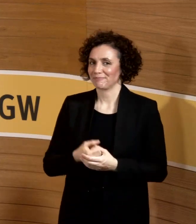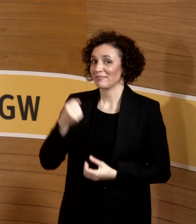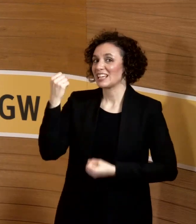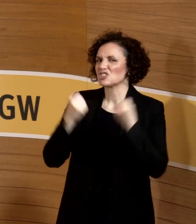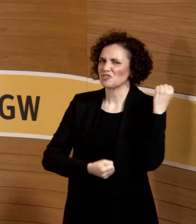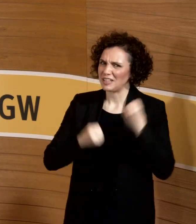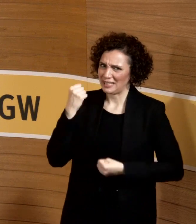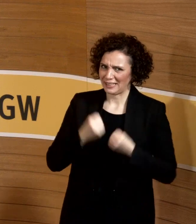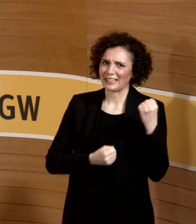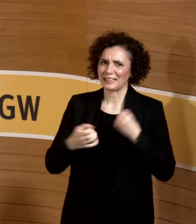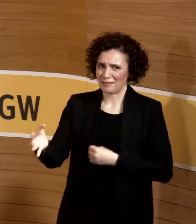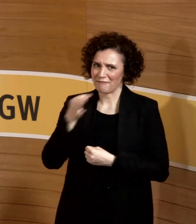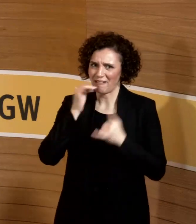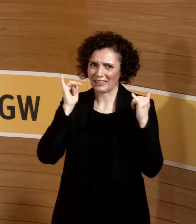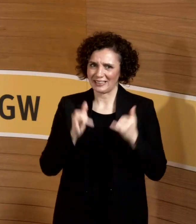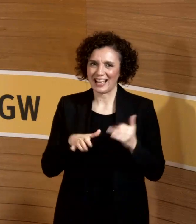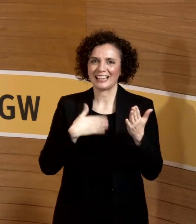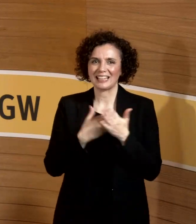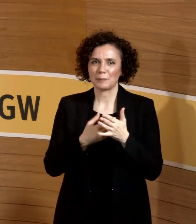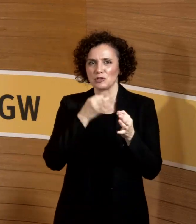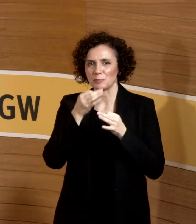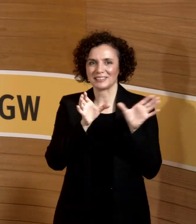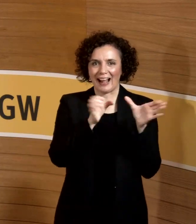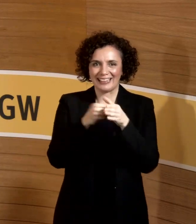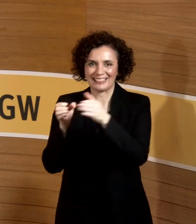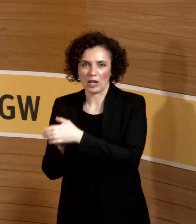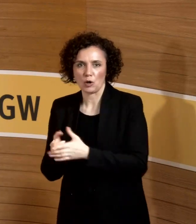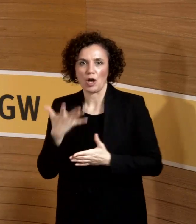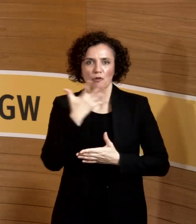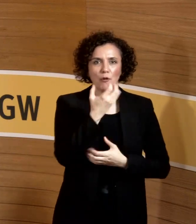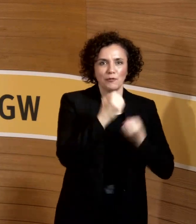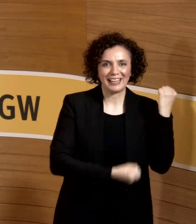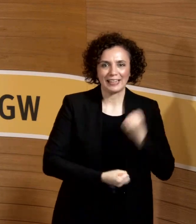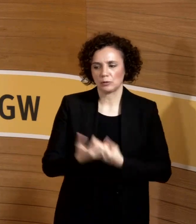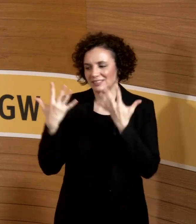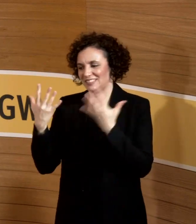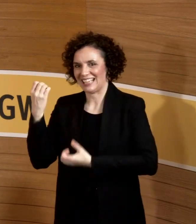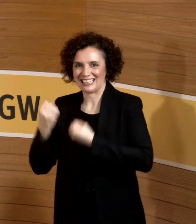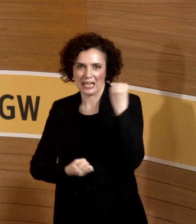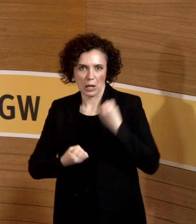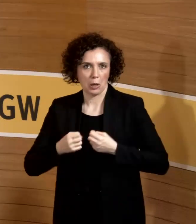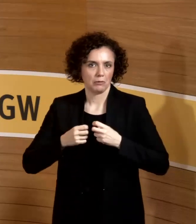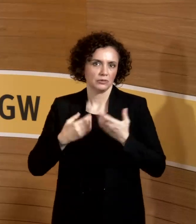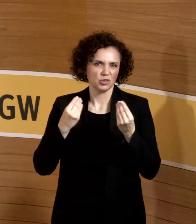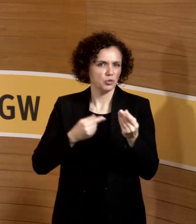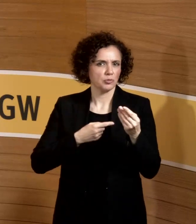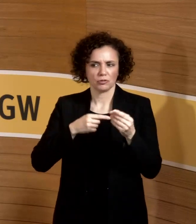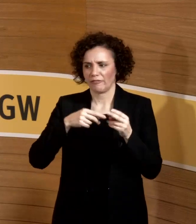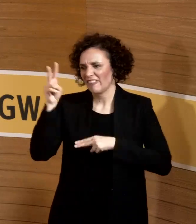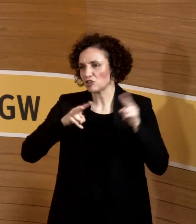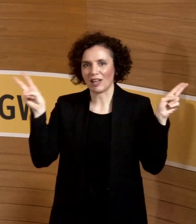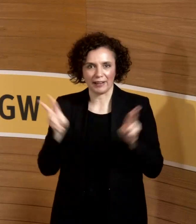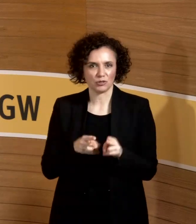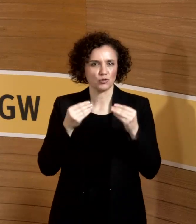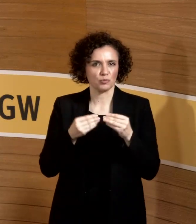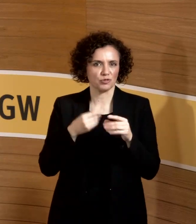10 Kilo. Keiner weiß, wo die herkommen. Die Orthopäden nicht. Die haben wir auch bei anderen Einschränkungen immer gern, diese 5 und 10 Kilo. Die sind